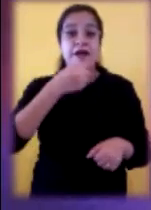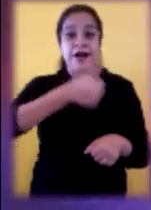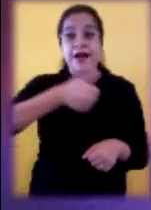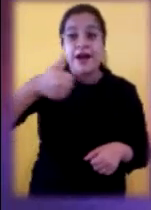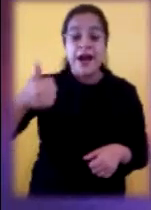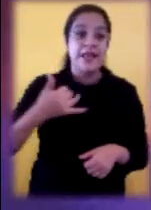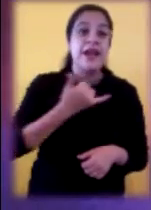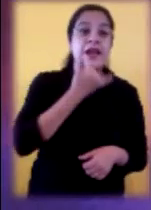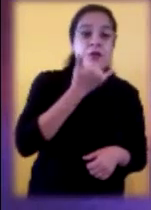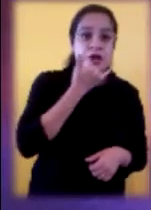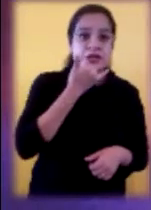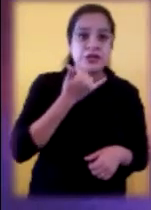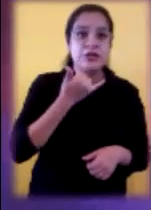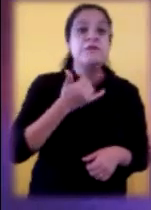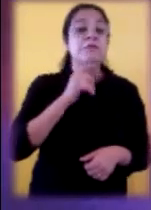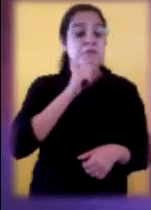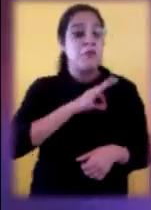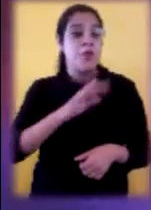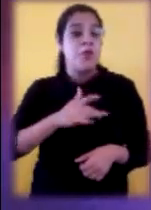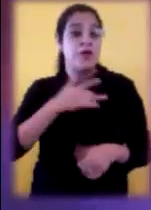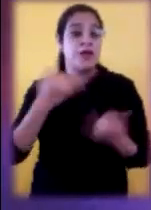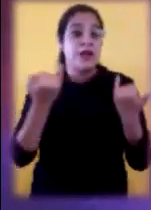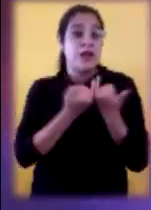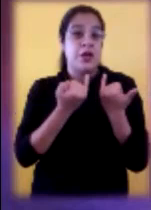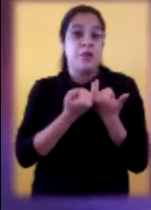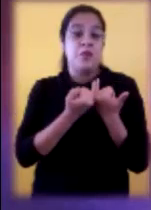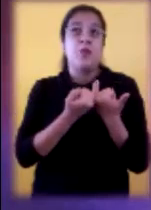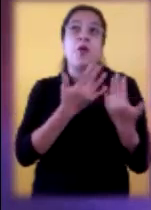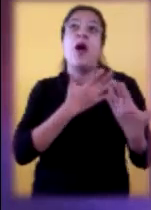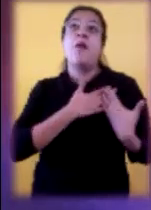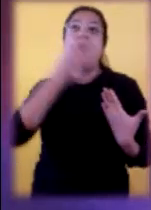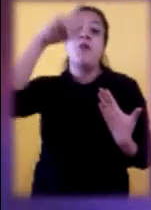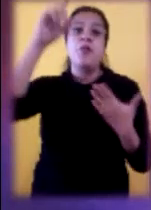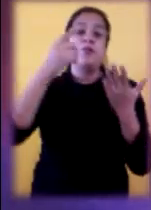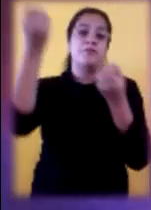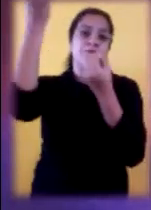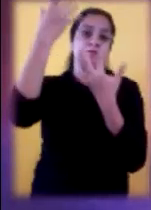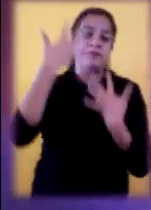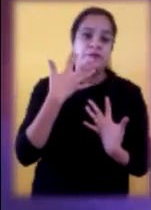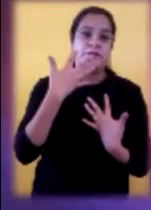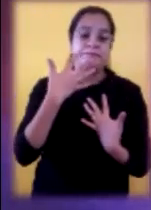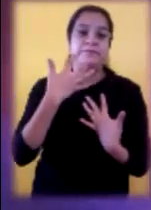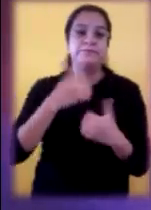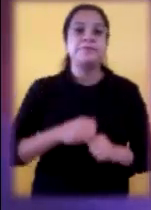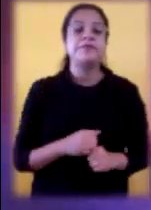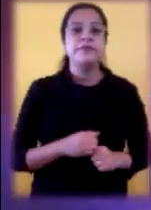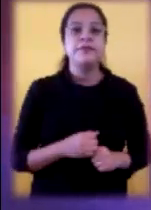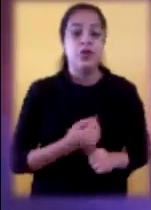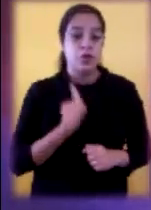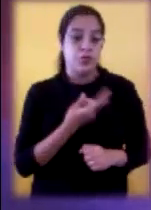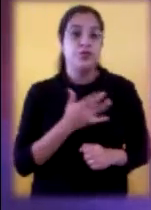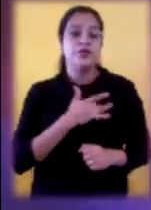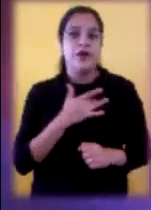belleza y aún cada fracaso, lo podremos vivir como una manifestación del amor de Dios.